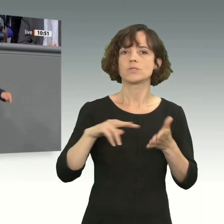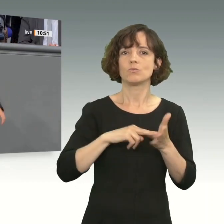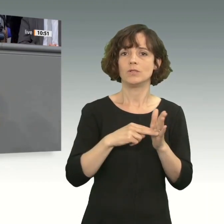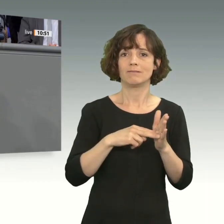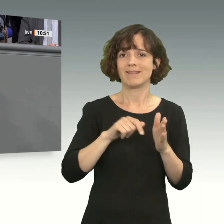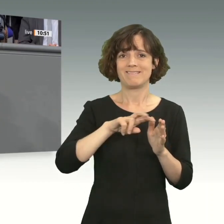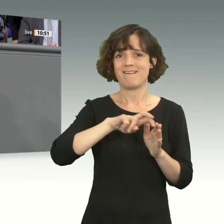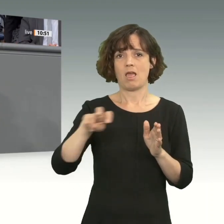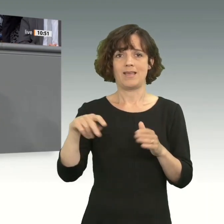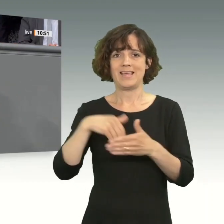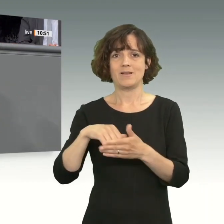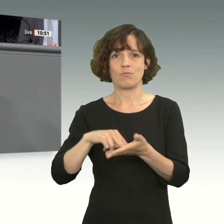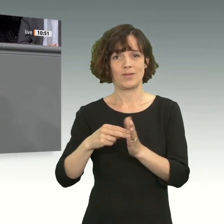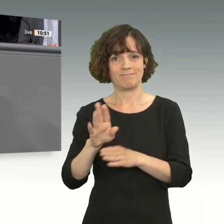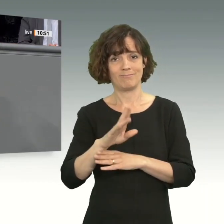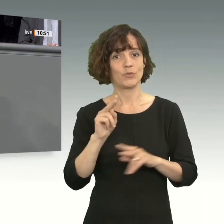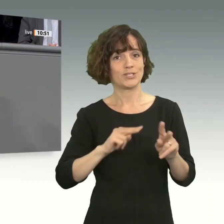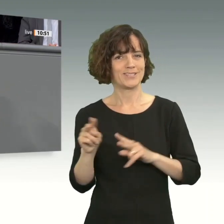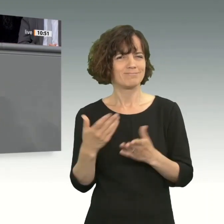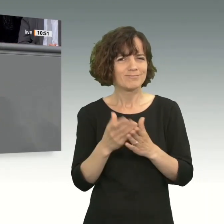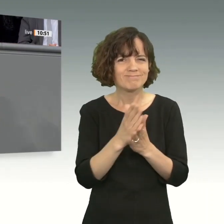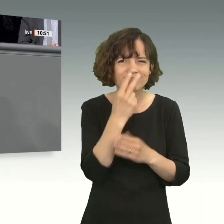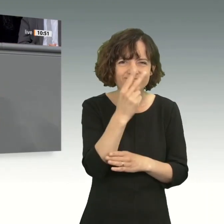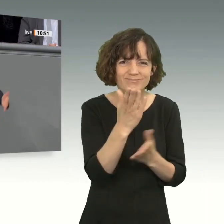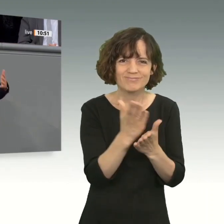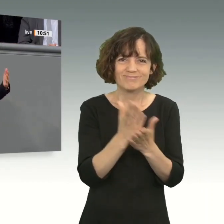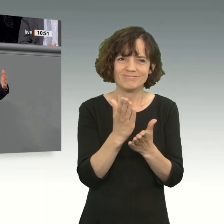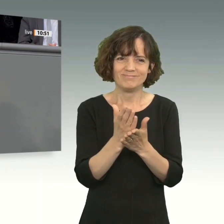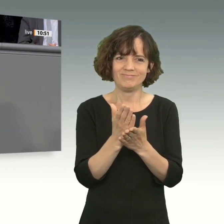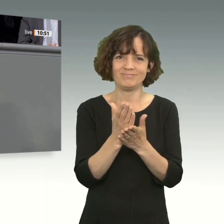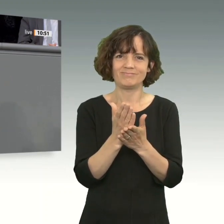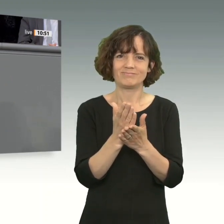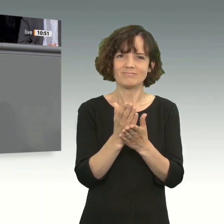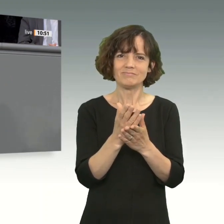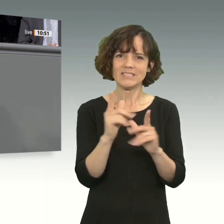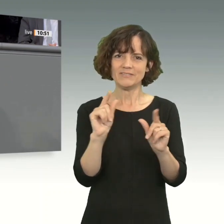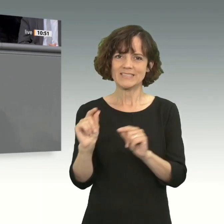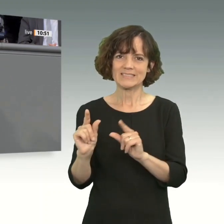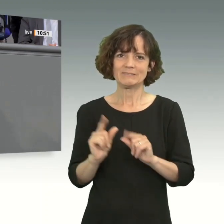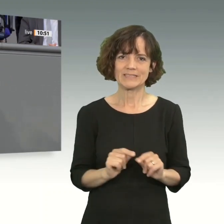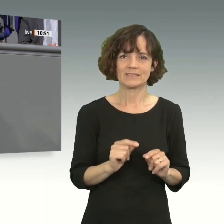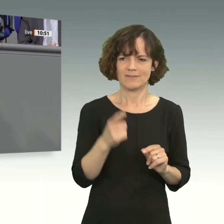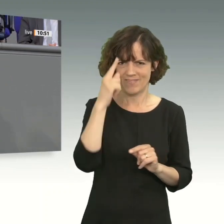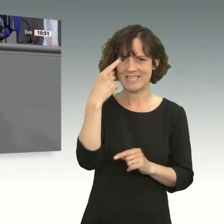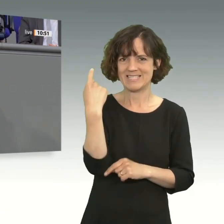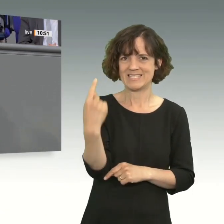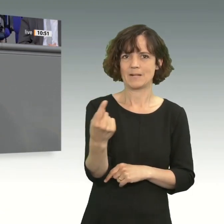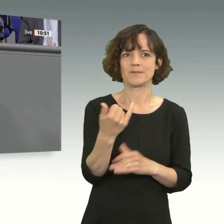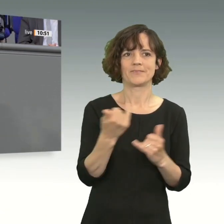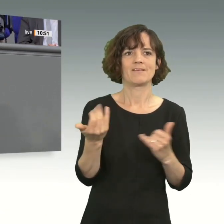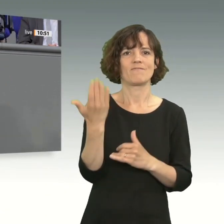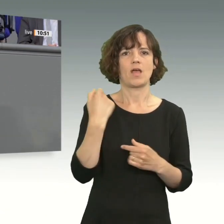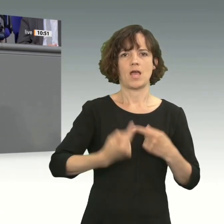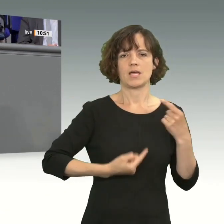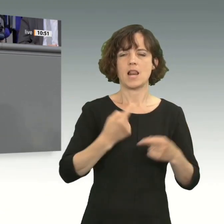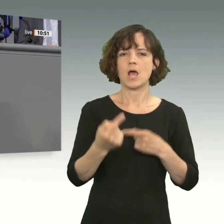Innenpolitik primär ist. Wir haben es ja gesehen, wie das einzuordnen ist. Sie wissen es doch selbst, wie es gelaufen ist,